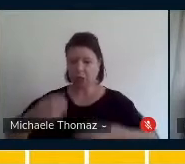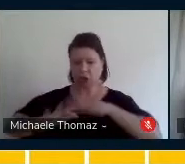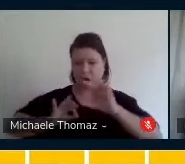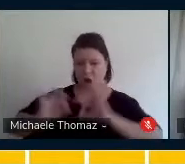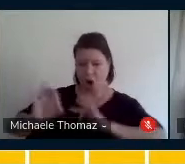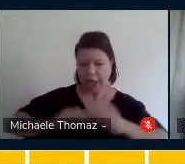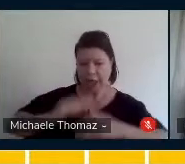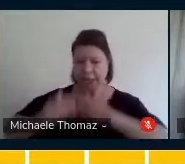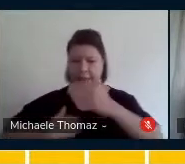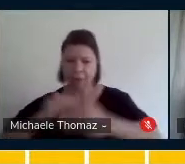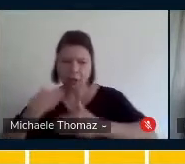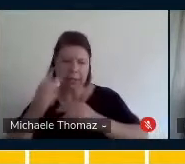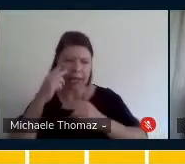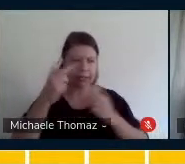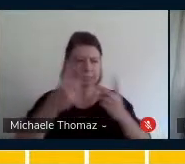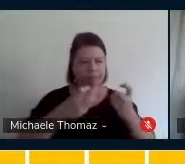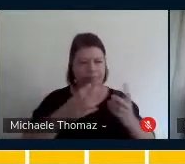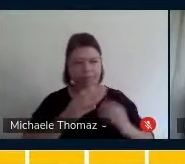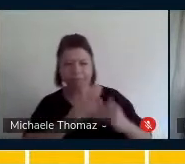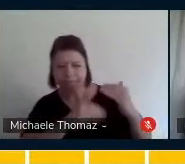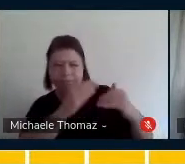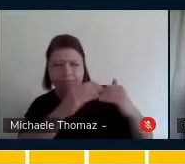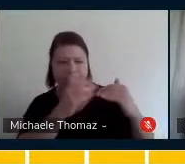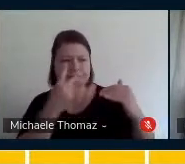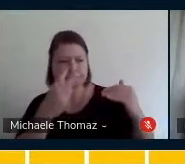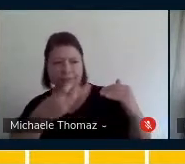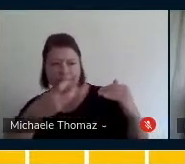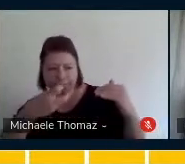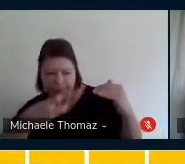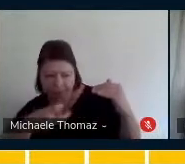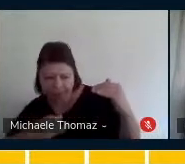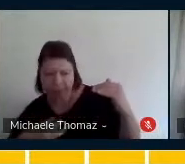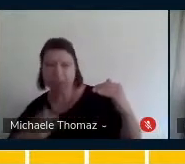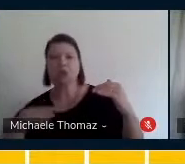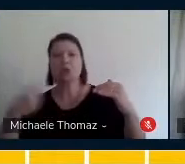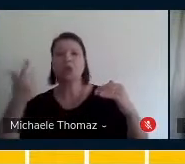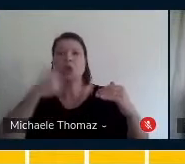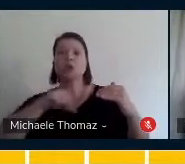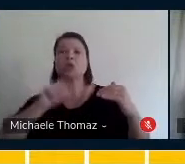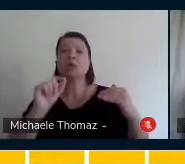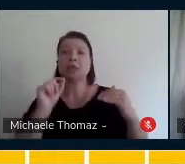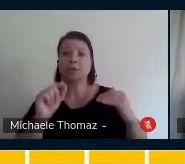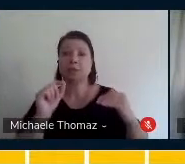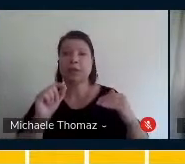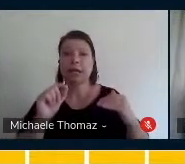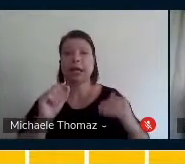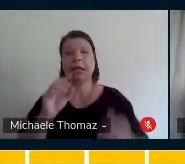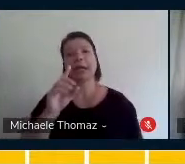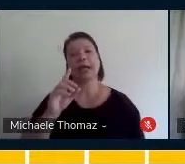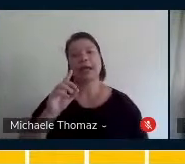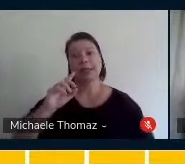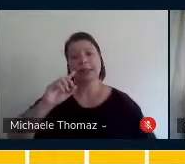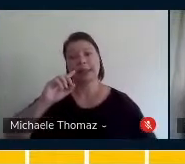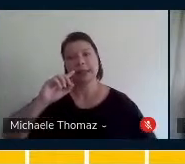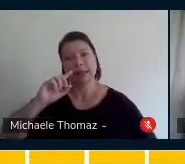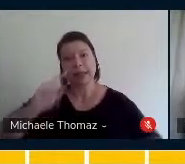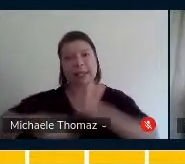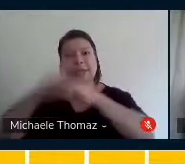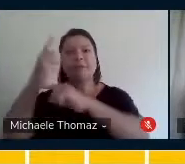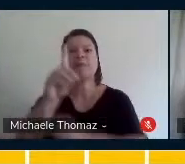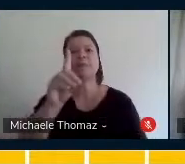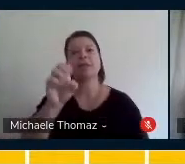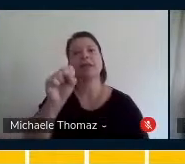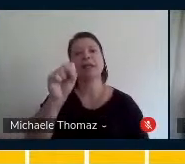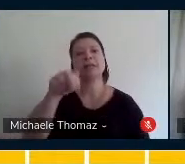seu desenvolvimento, a gente também alcança o que hoje nós denominamos desenvolvimento típico, então se a gente está